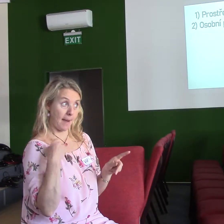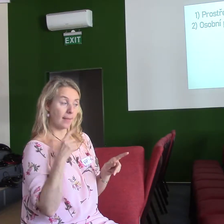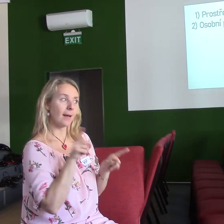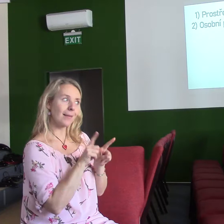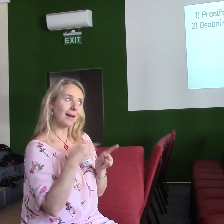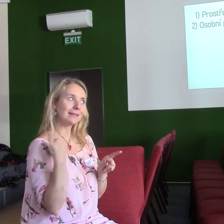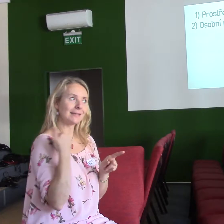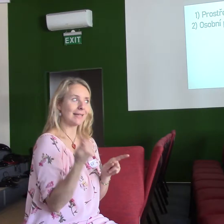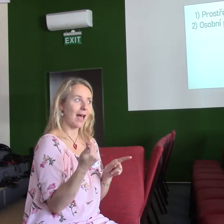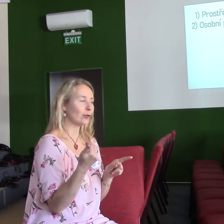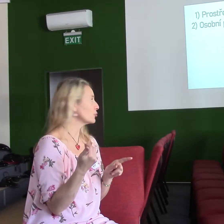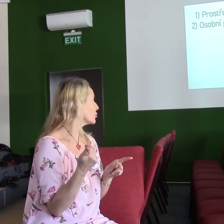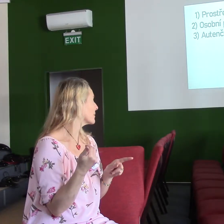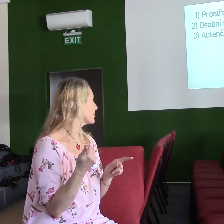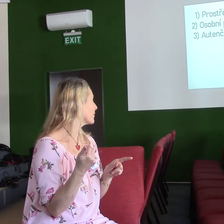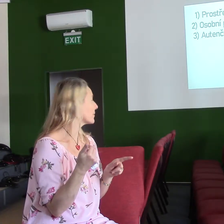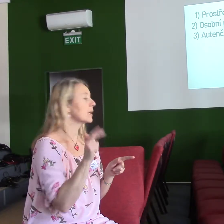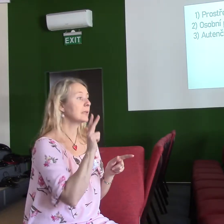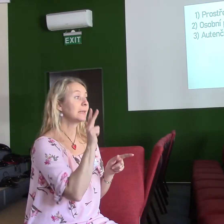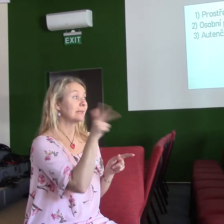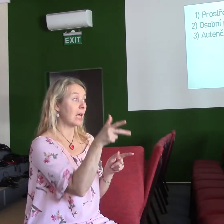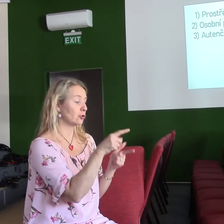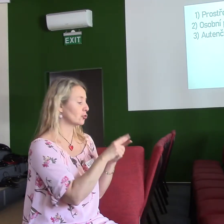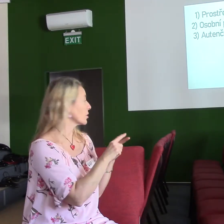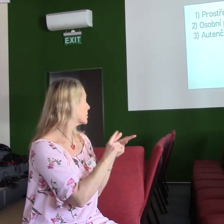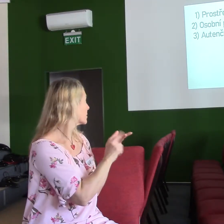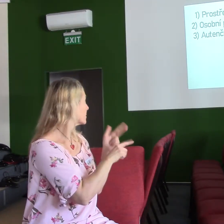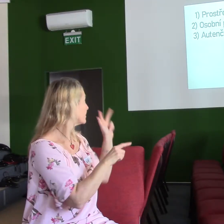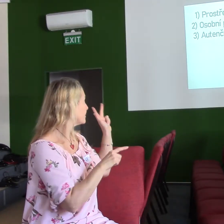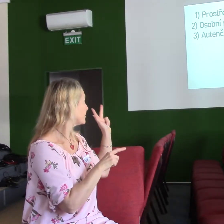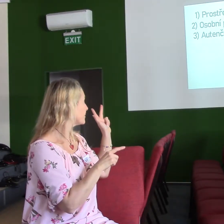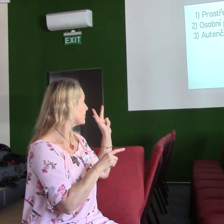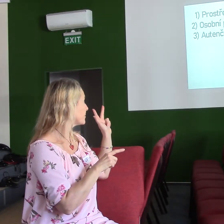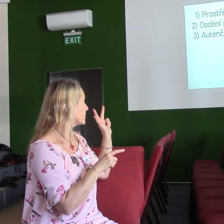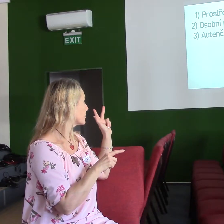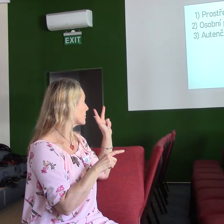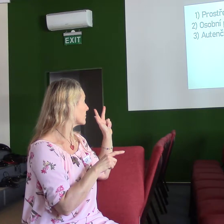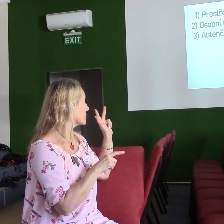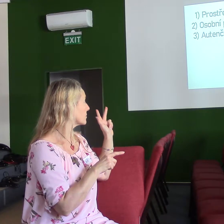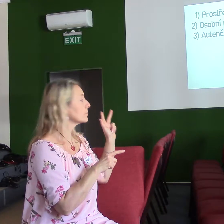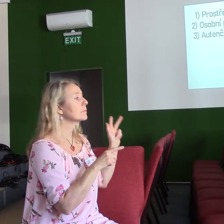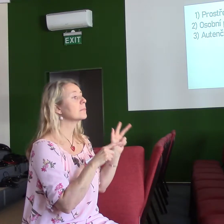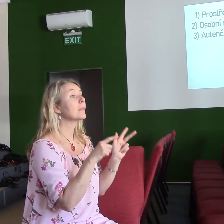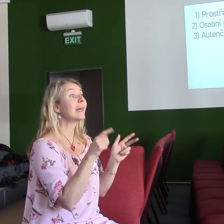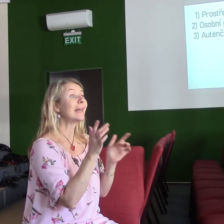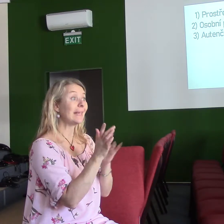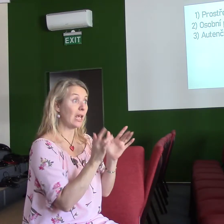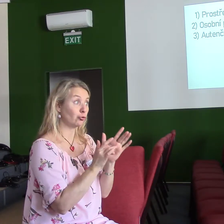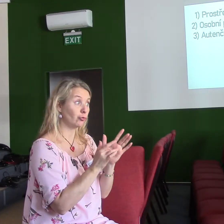Za druhé, teda za třetí, pardon, autentičnost. To znamená, že žil v víru, kterou kázal.